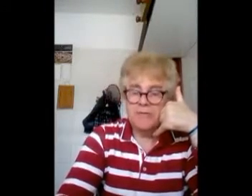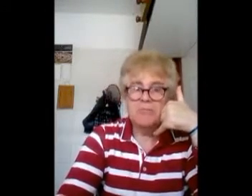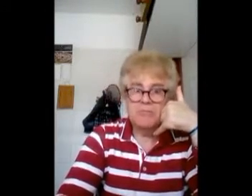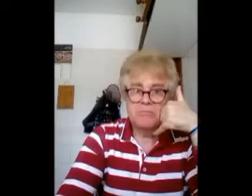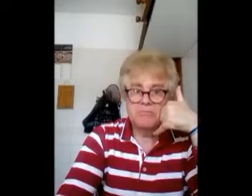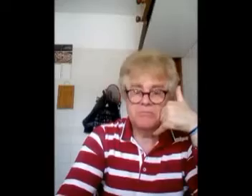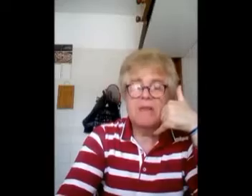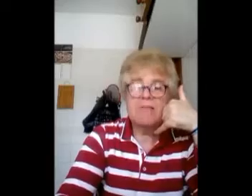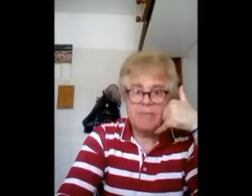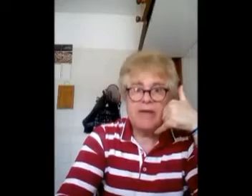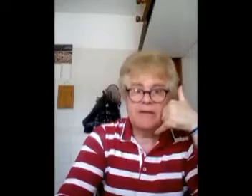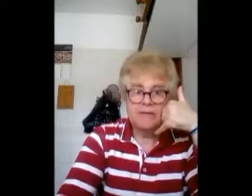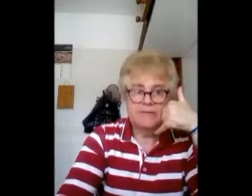bene. Eh, va bene.